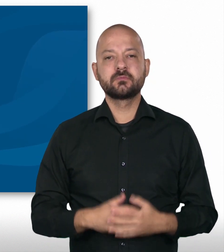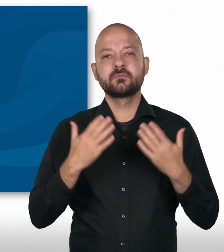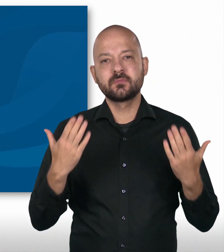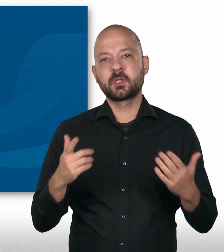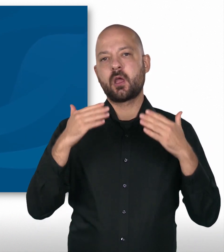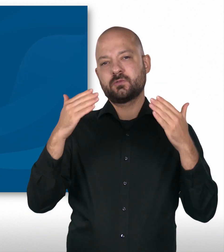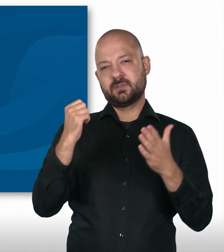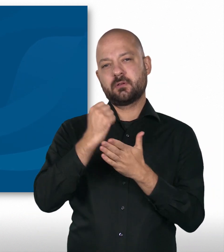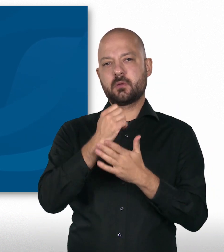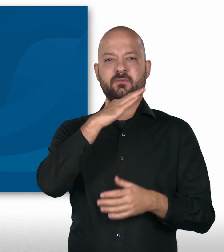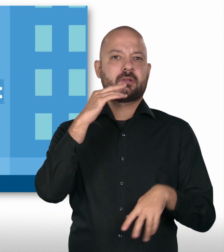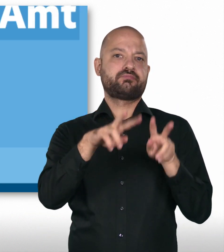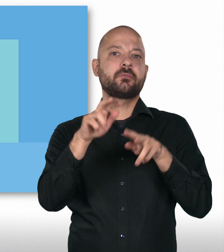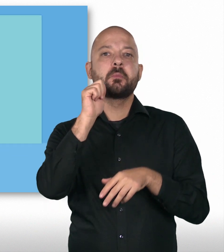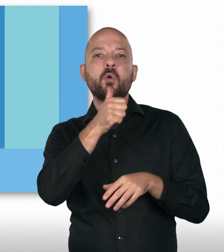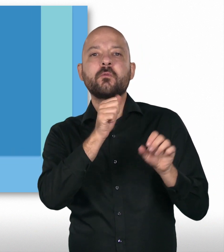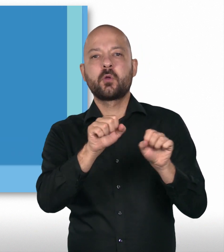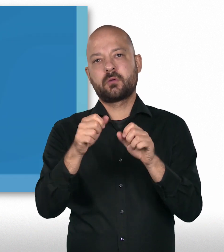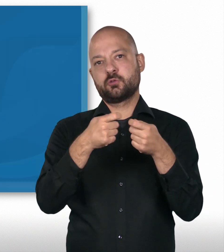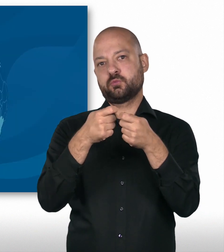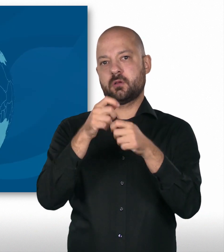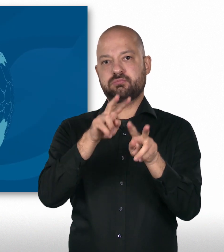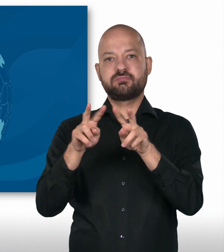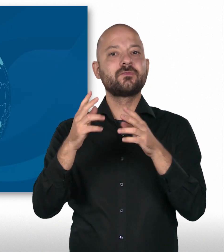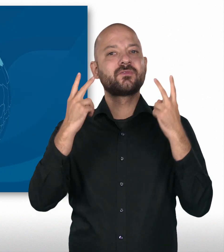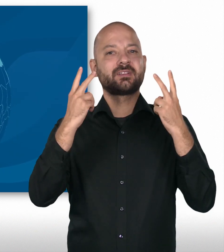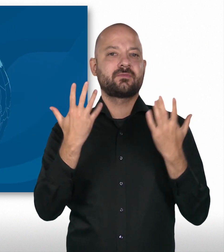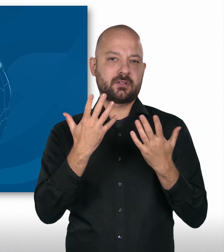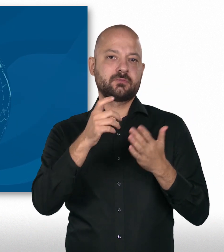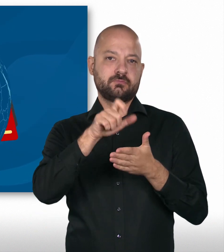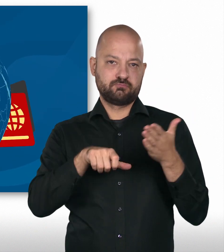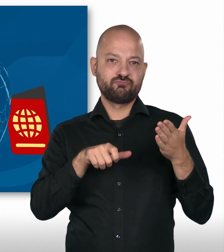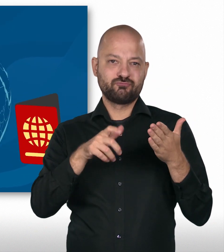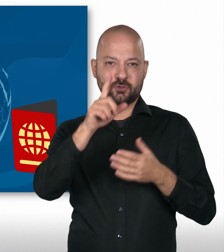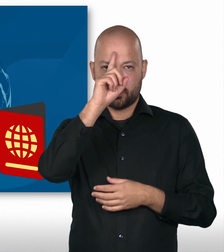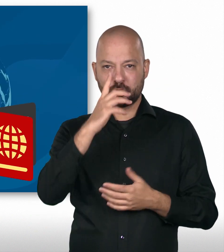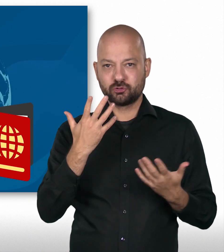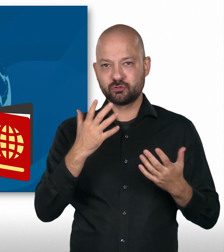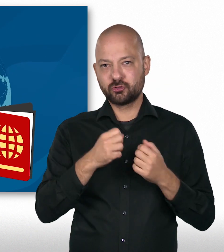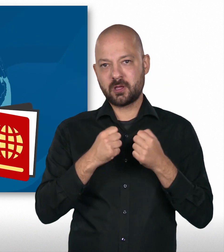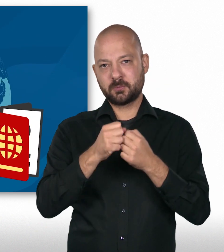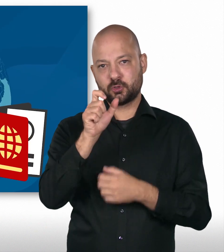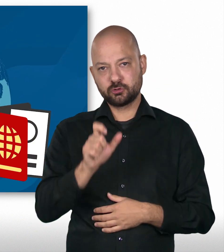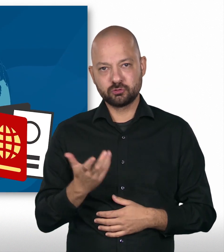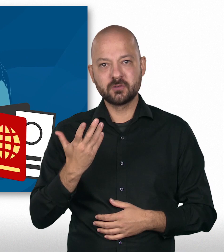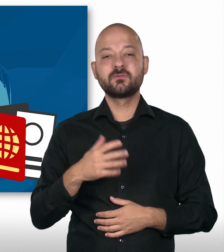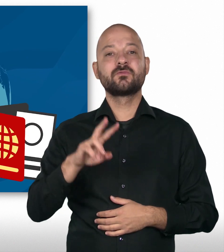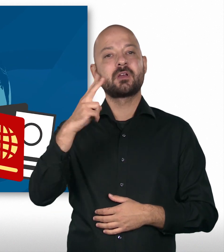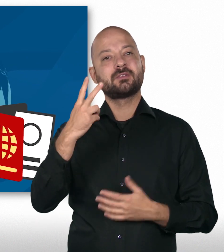viele spannende Berufsmöglichkeiten. Grundvoraussetzungen sind erstens die deutsche Staatsbürgerschaft und zweitens die Bereitschaft, immer